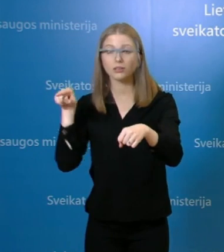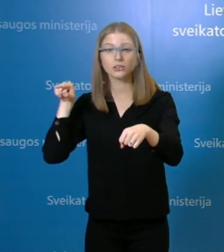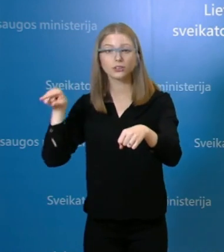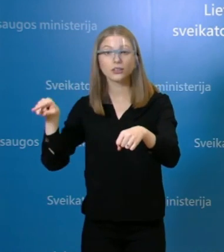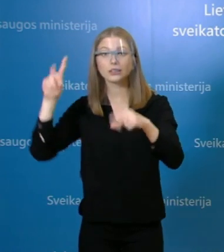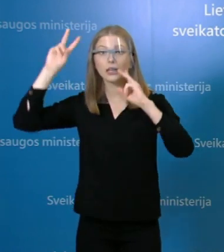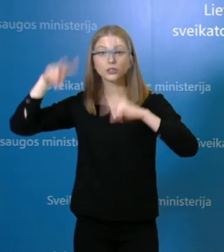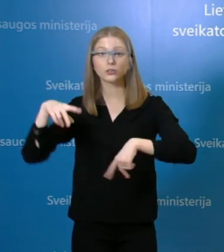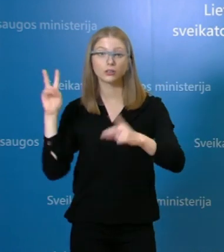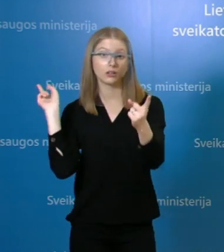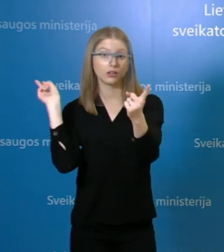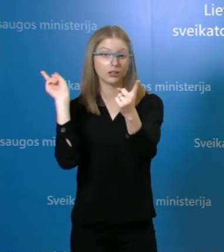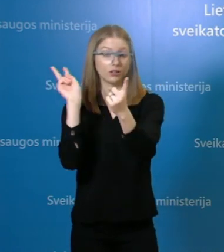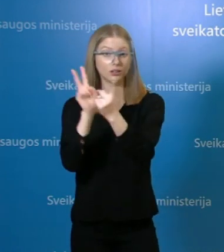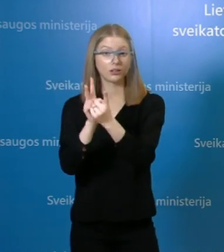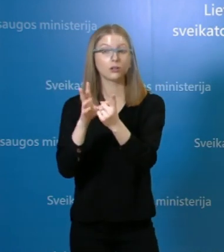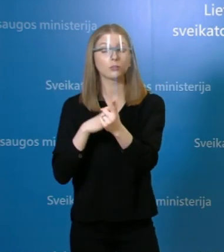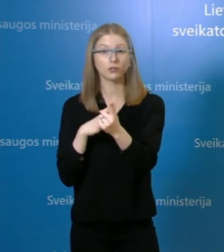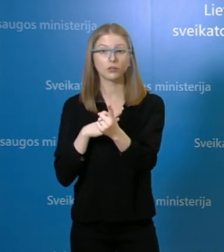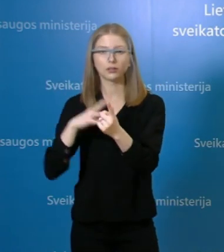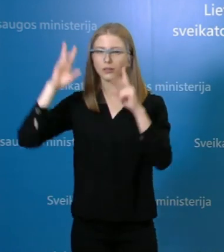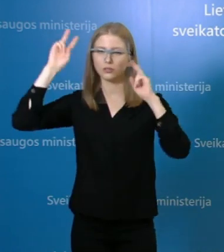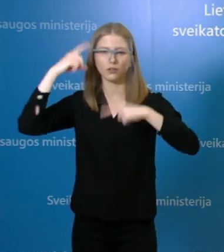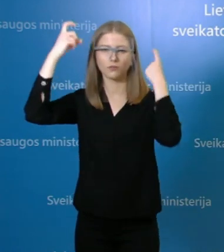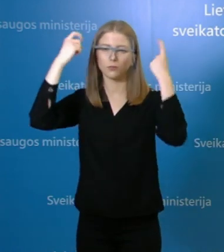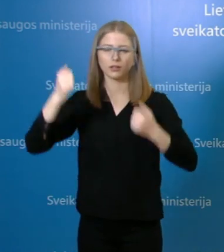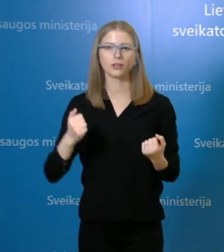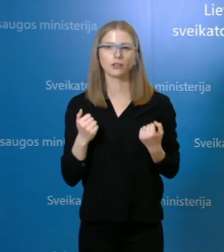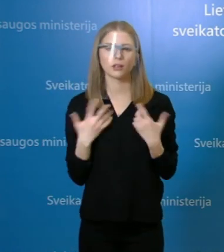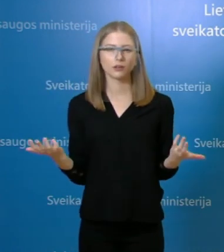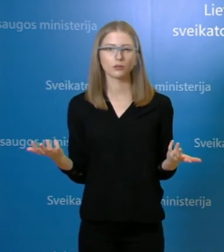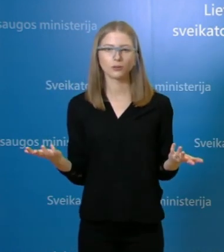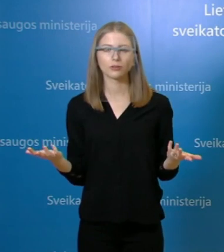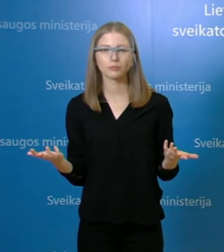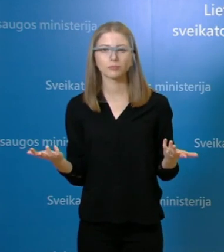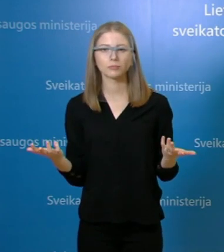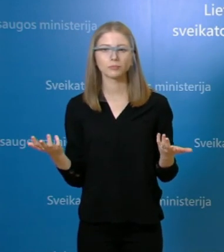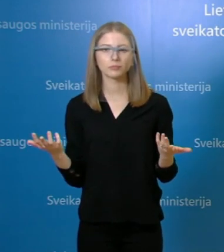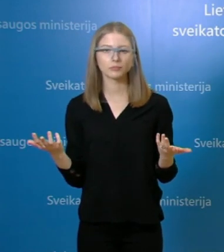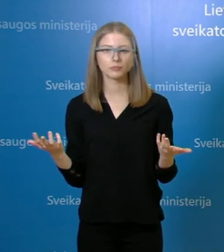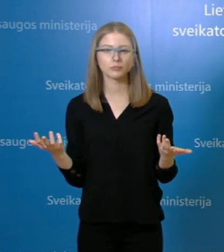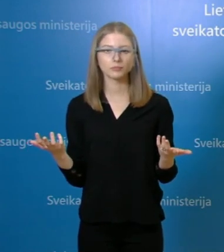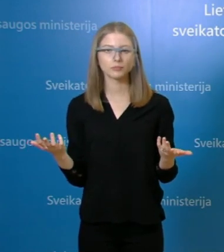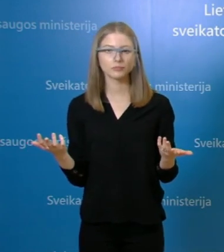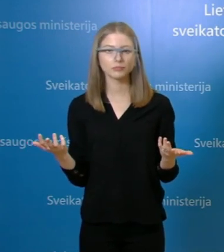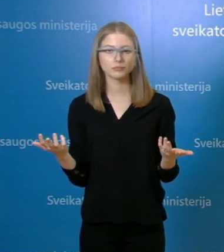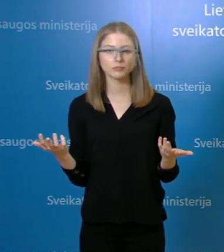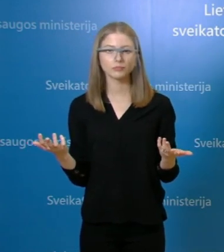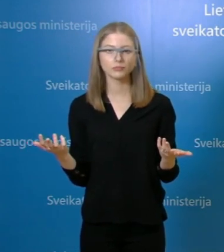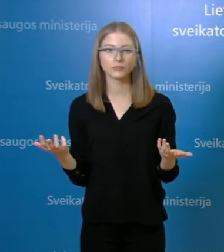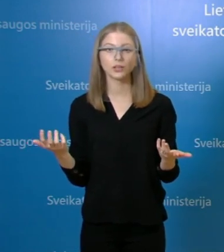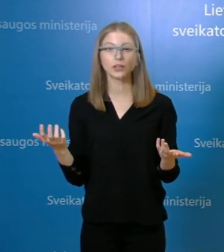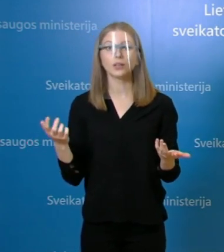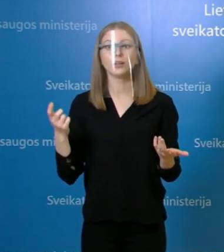susitikusios, neoficialio aprinkojo arba buvo susitikusios su žmogum sargančiu COVID-19 liga be asmeninio apsaugos